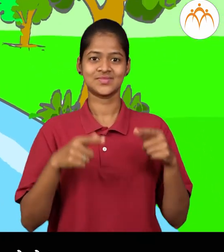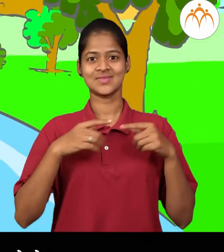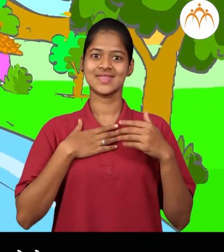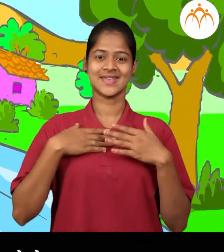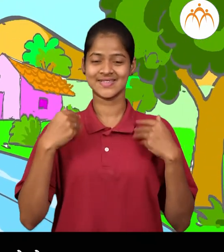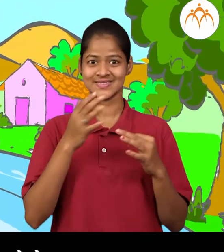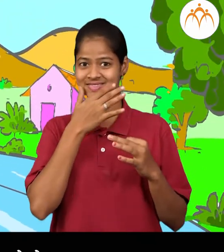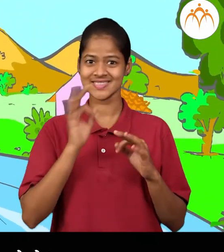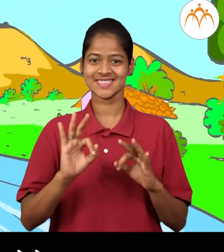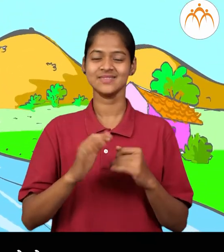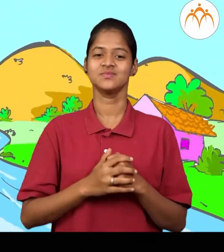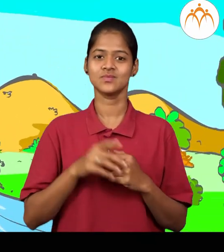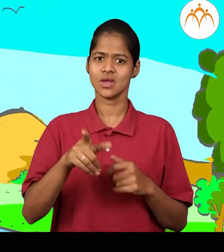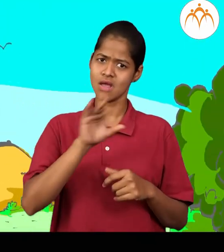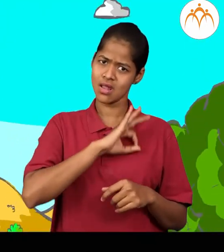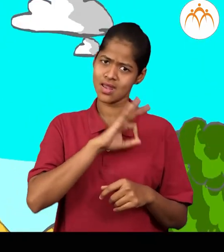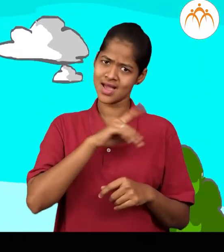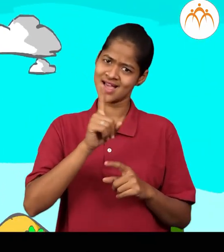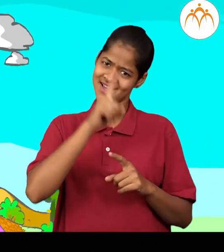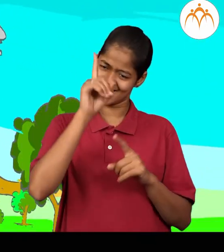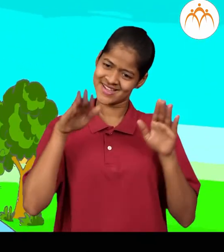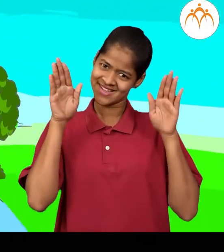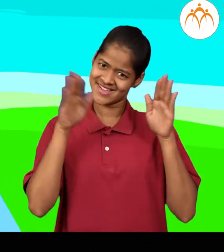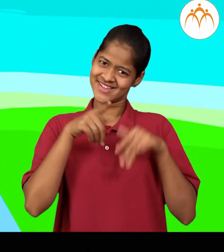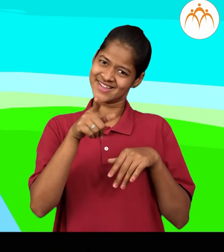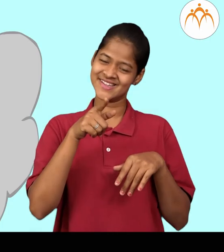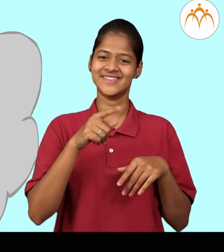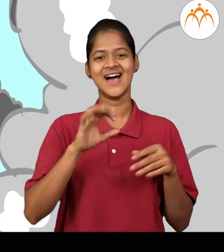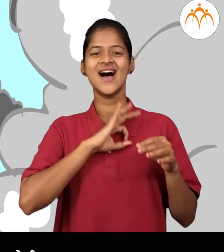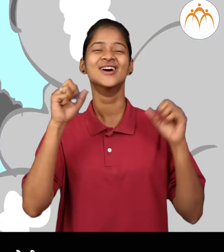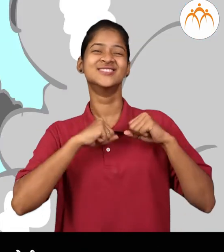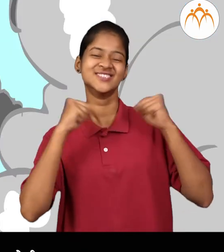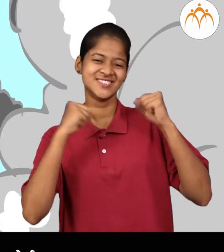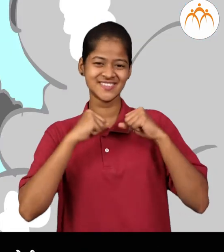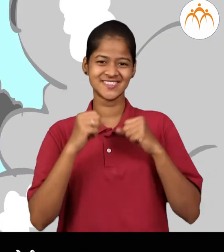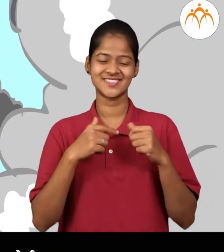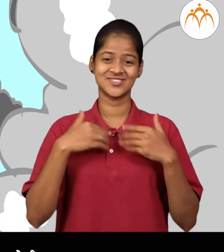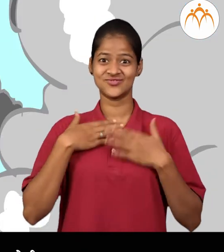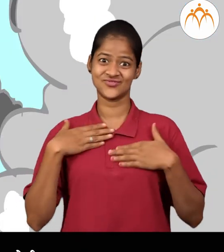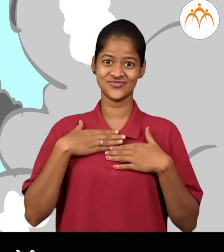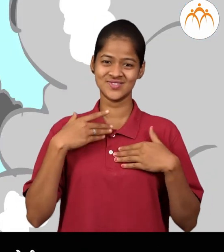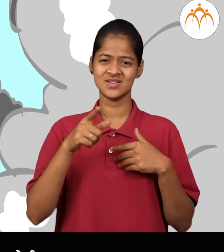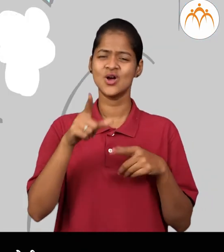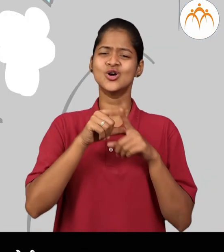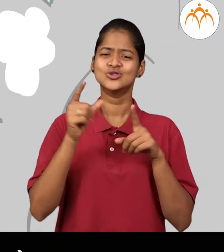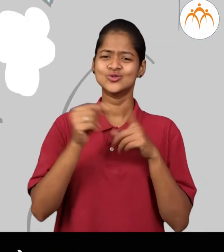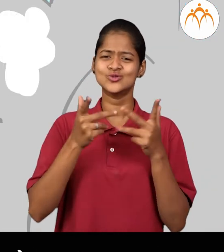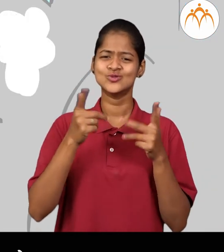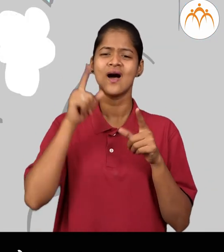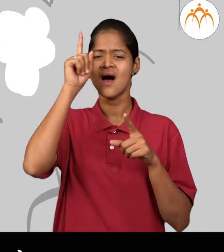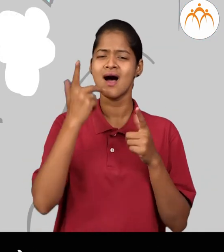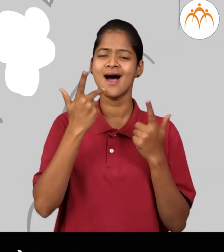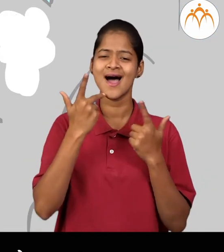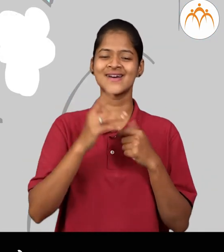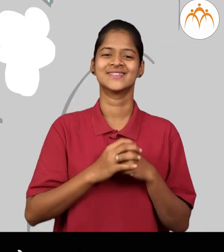सुन्दर चित्रा आए है हो ना, तुला आवडेल काई आ जगात मलाव तर खूब मज्जा येल काय